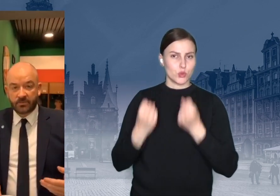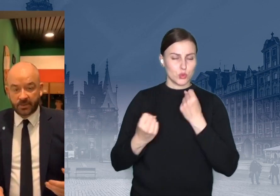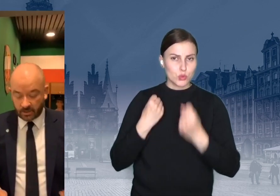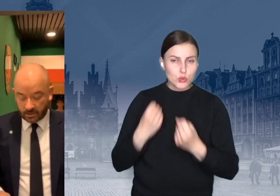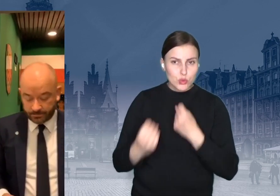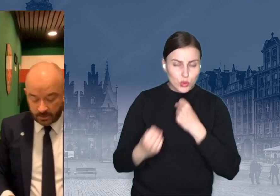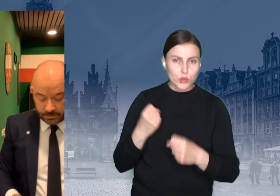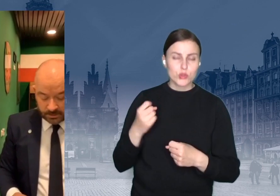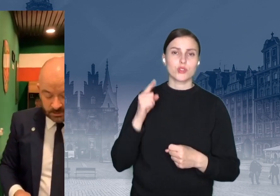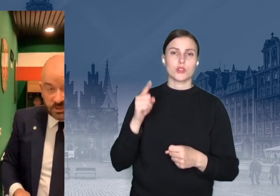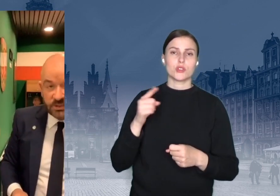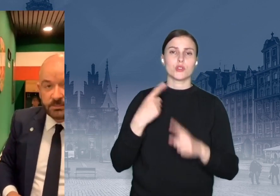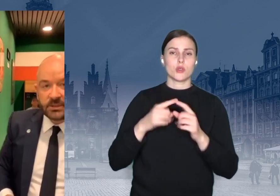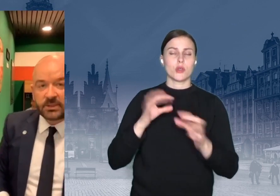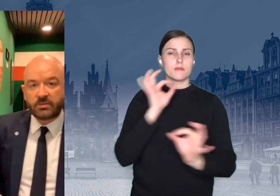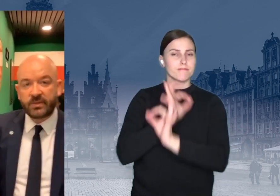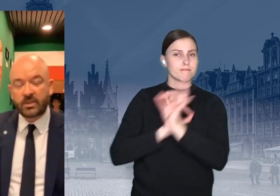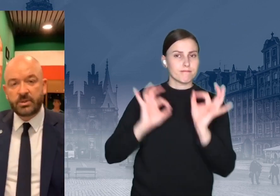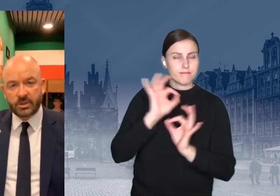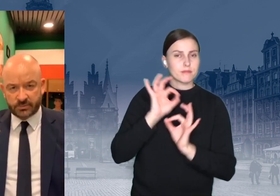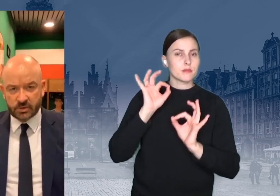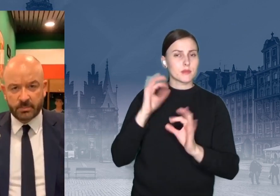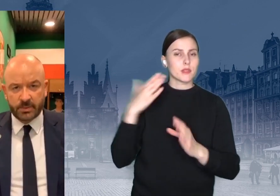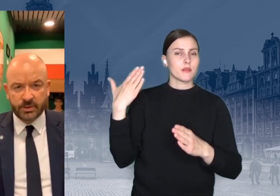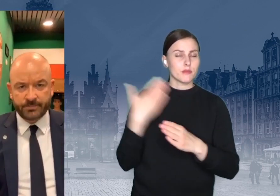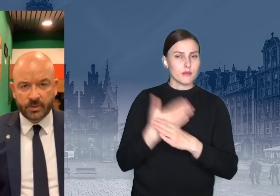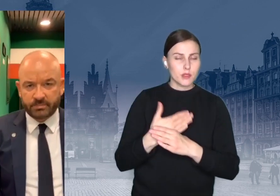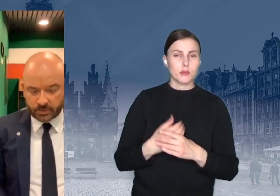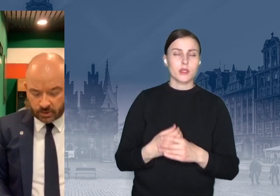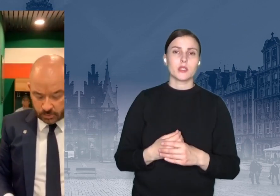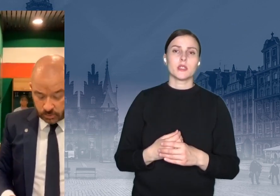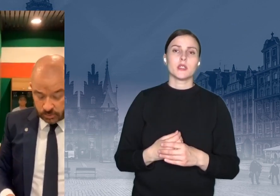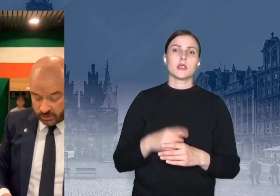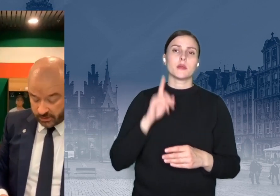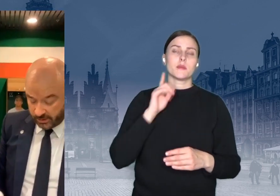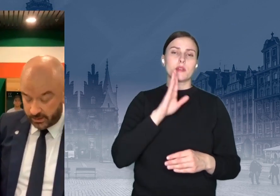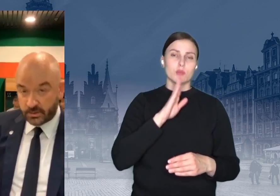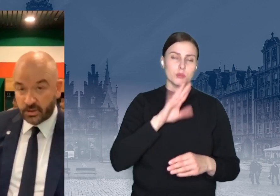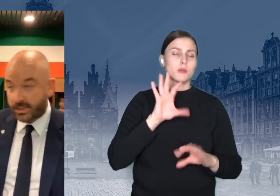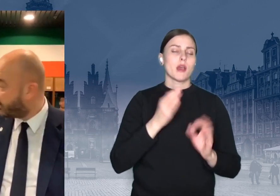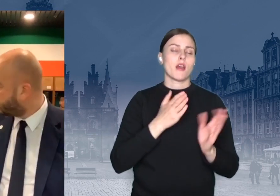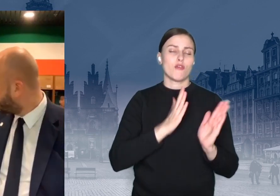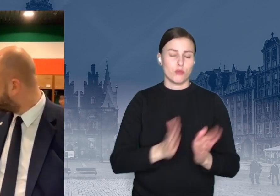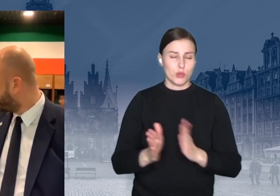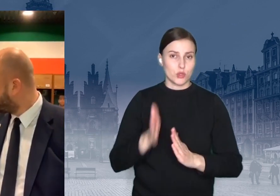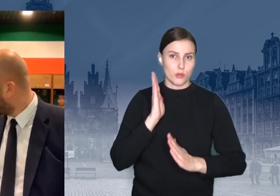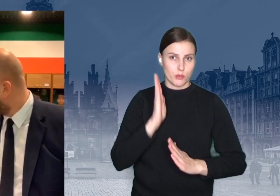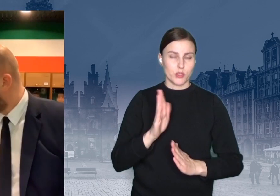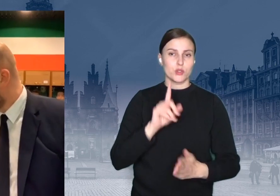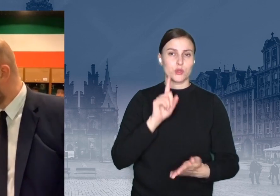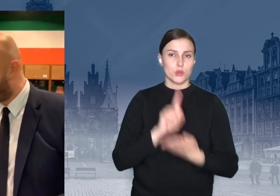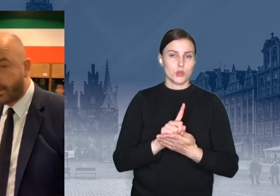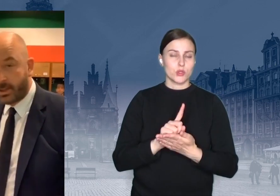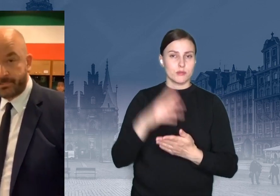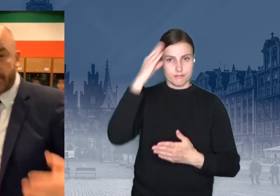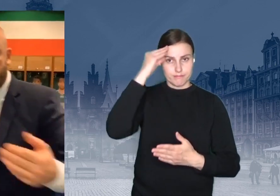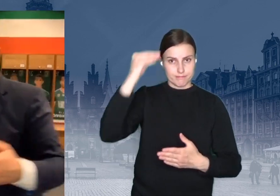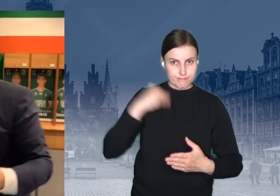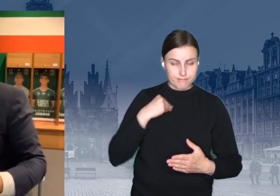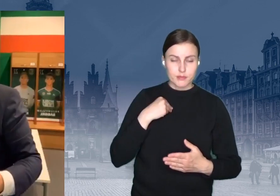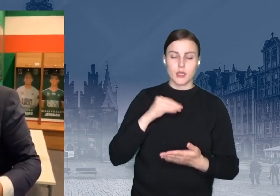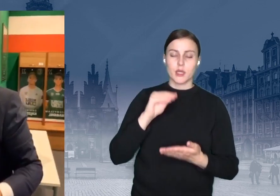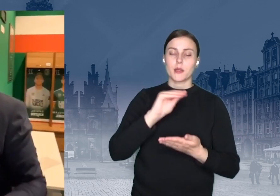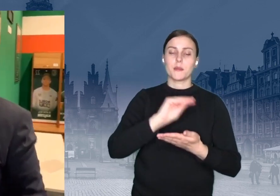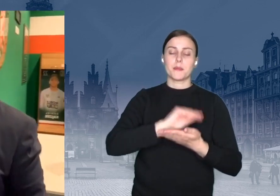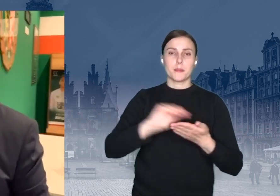przedsięwzięcia biznesowego. Myślę, że wszystko będzie w porządku i dostałem od nich ostatnio pismo. Myślę, że wszystko jest